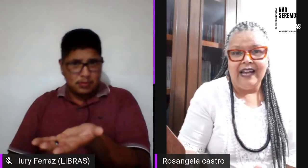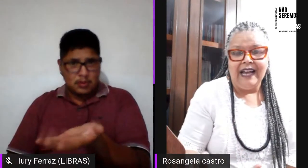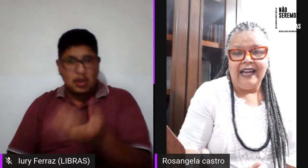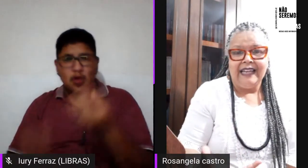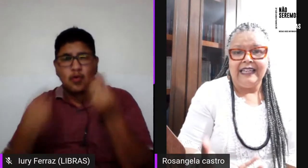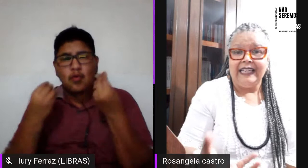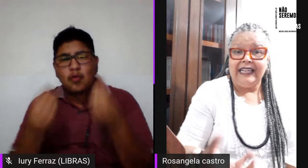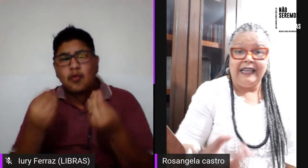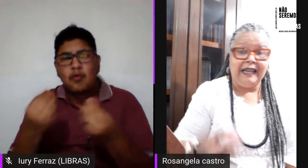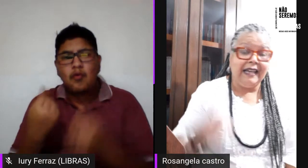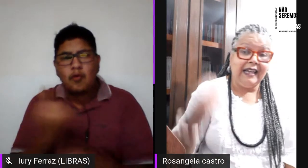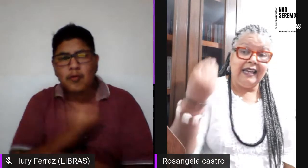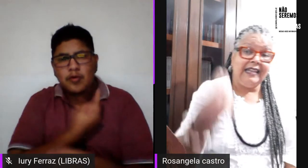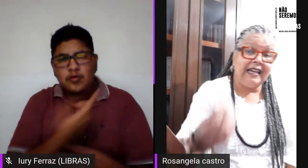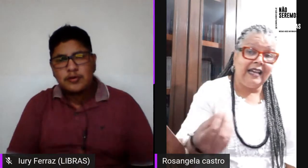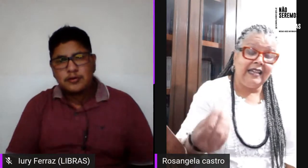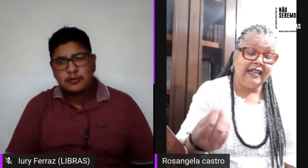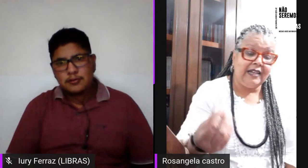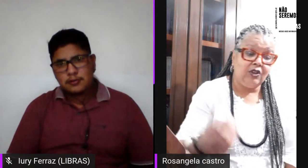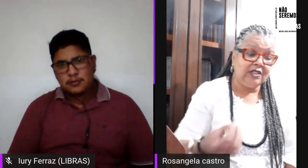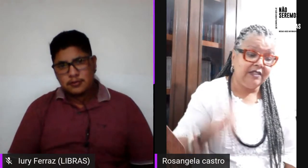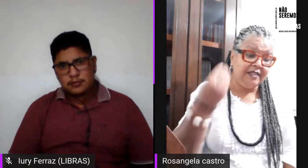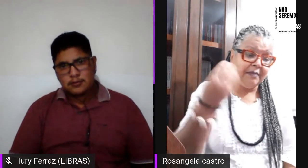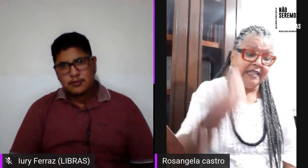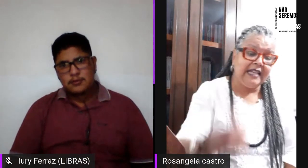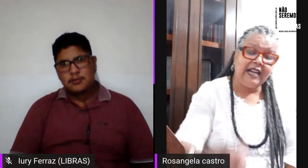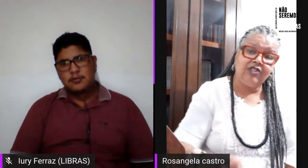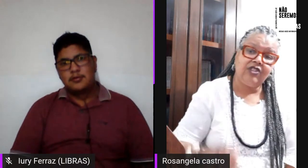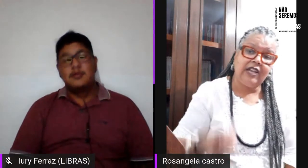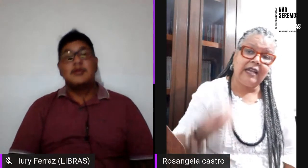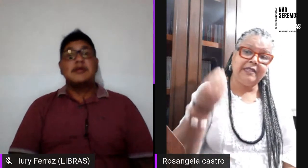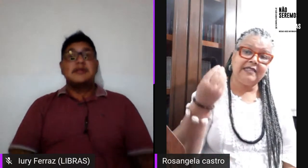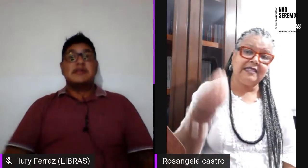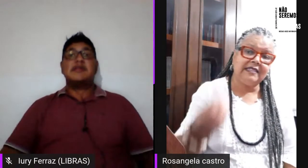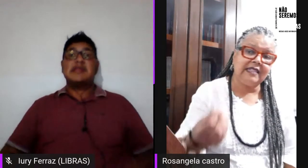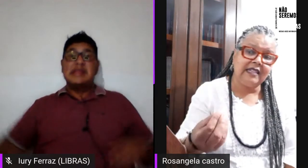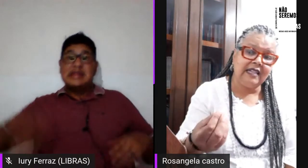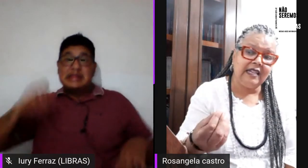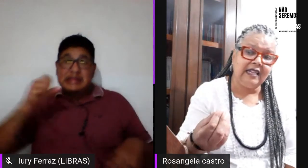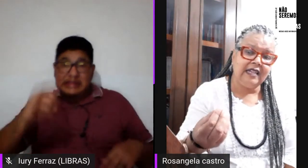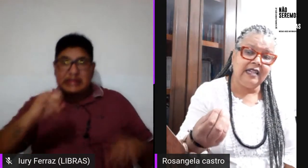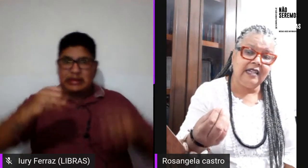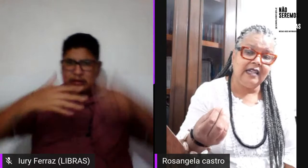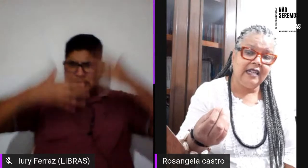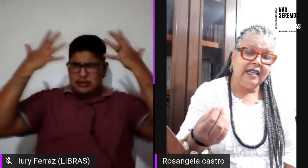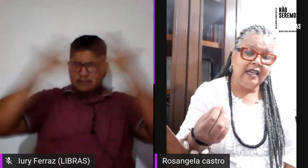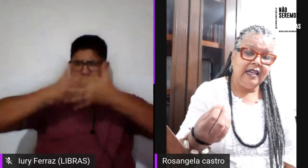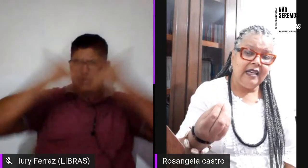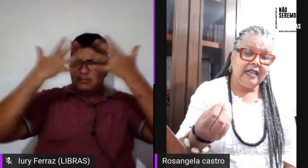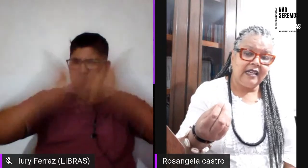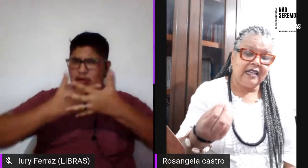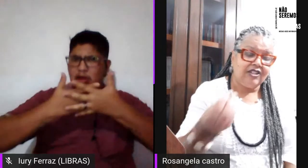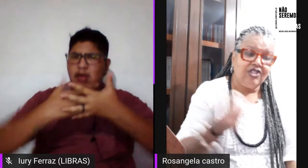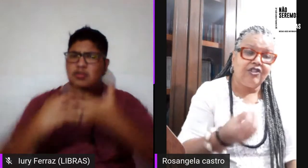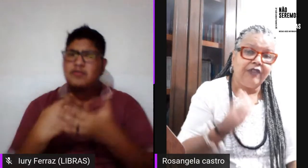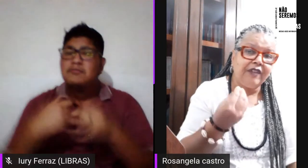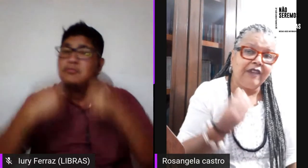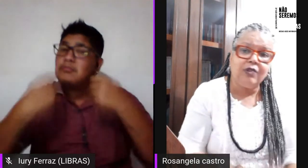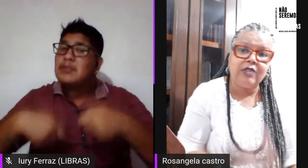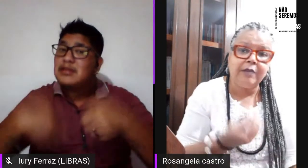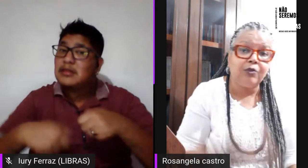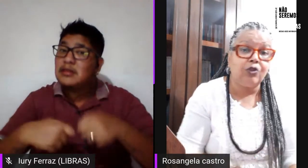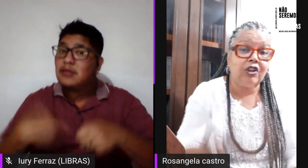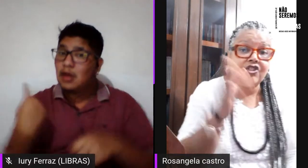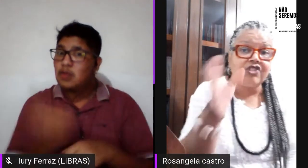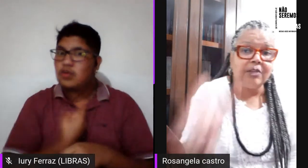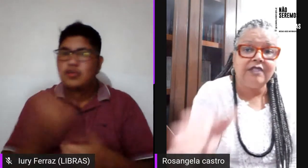né e a nossa invisibilidade ela precisa que a gente fique